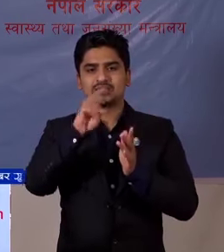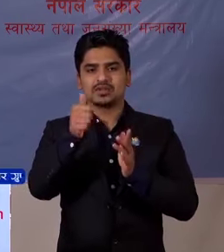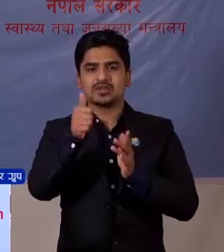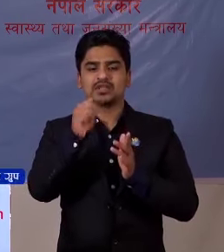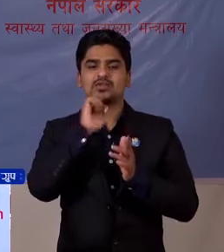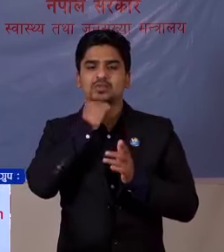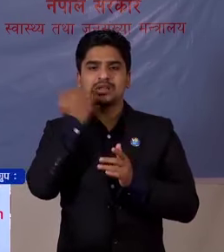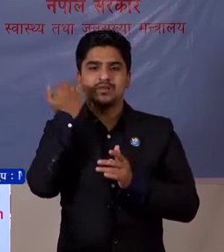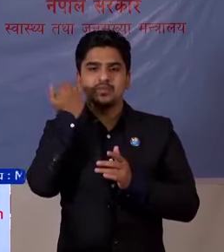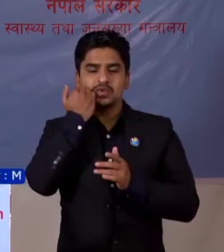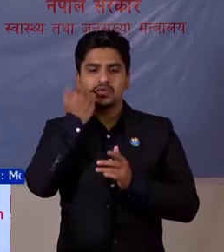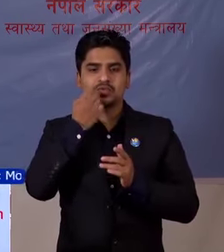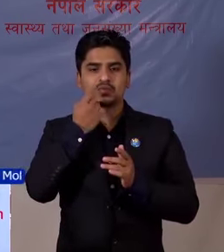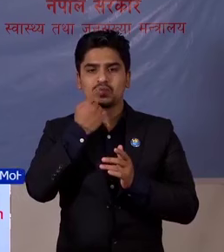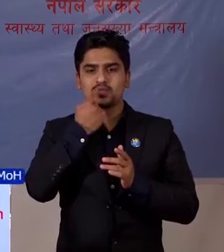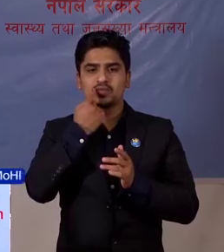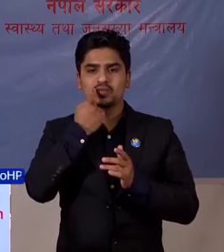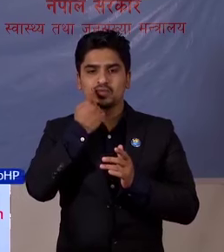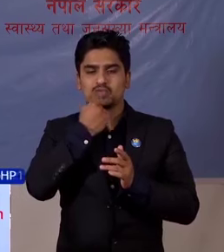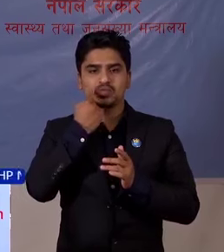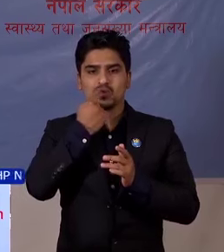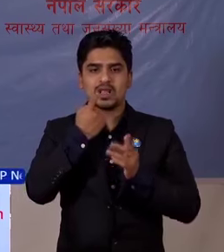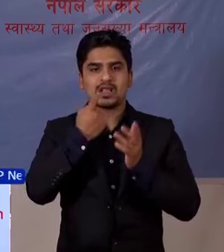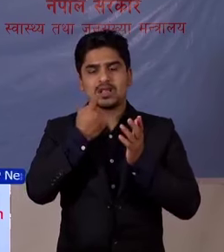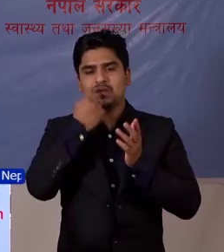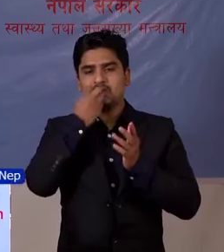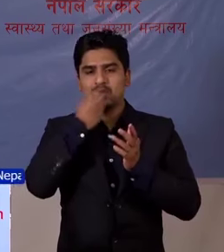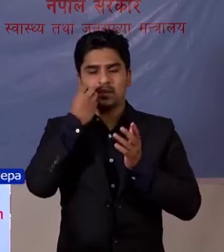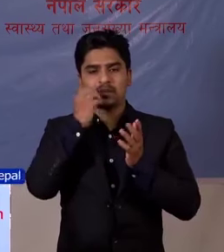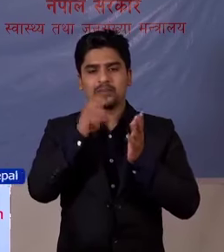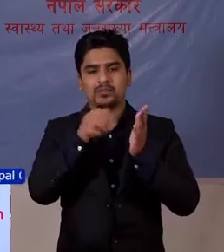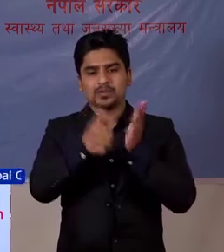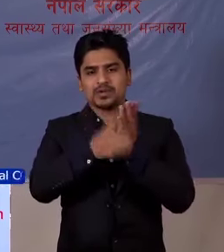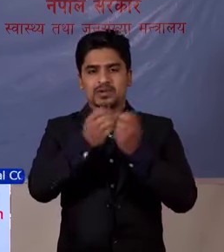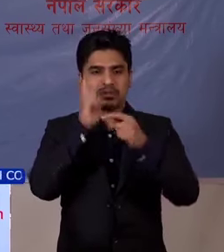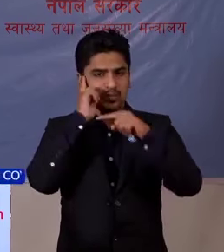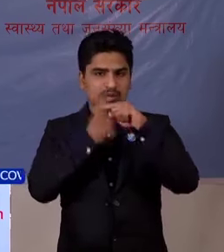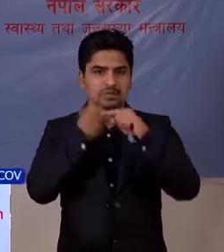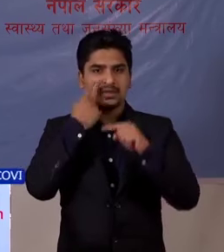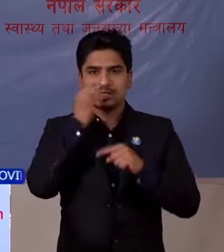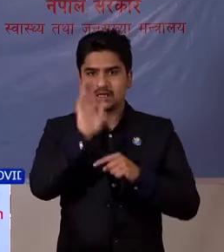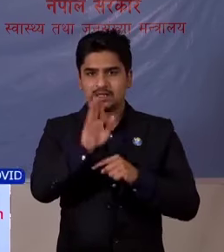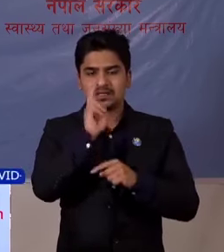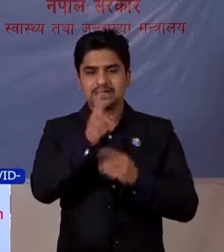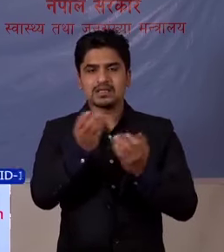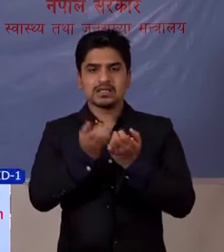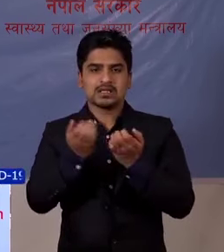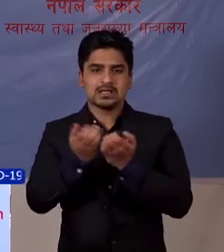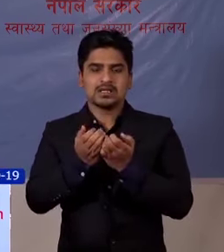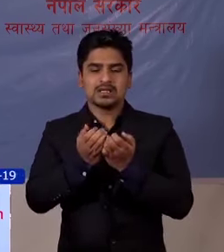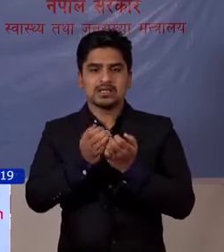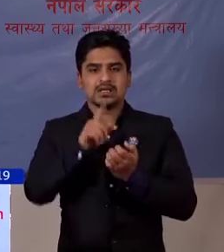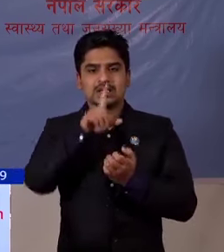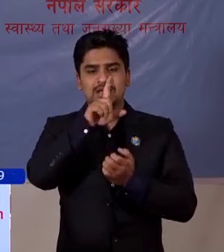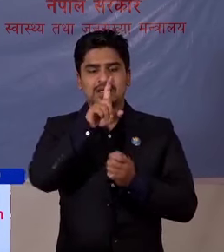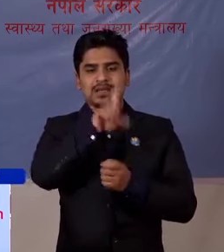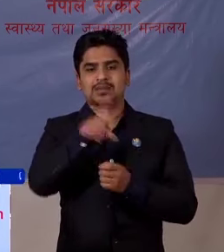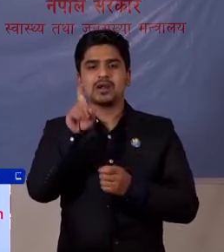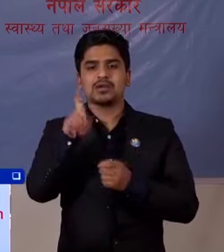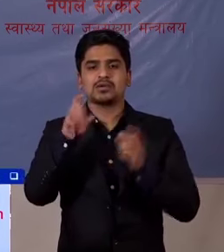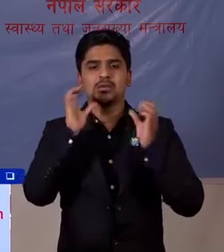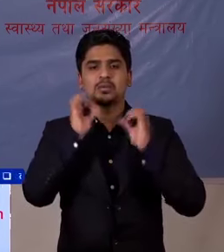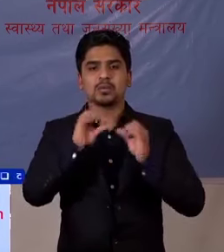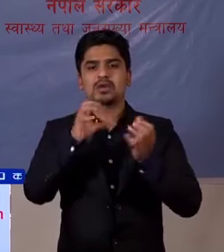स्वाब नमुना परिक्षेन NPHL मा गरदा पोजेटिव देखिये को छो तेसे गरी नेपाल गंज को